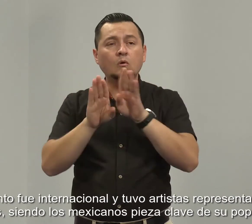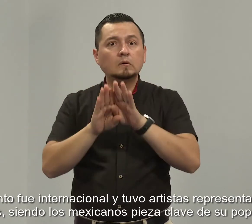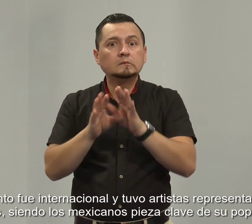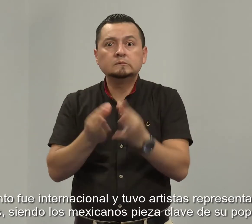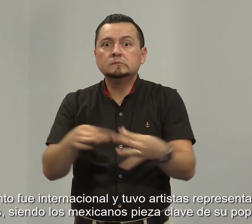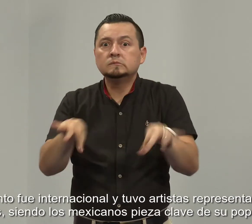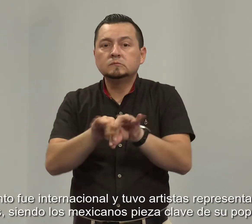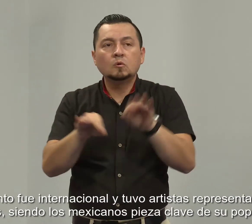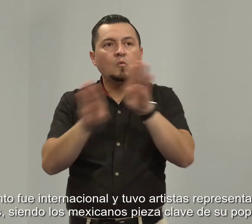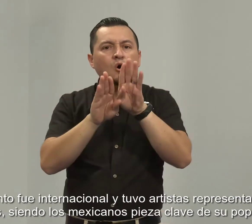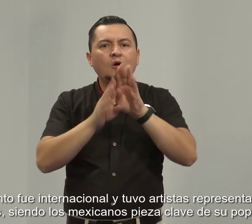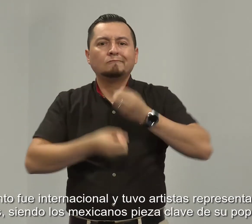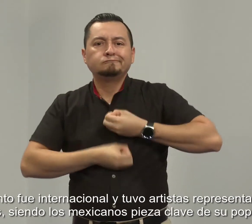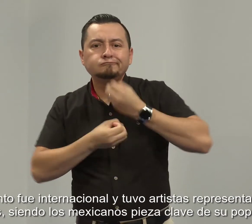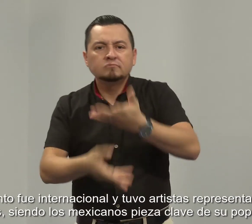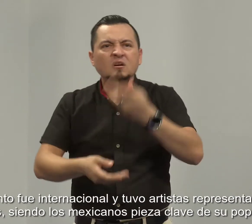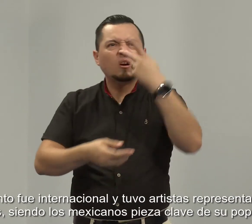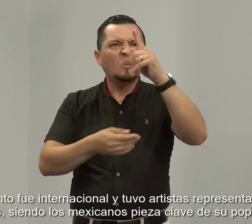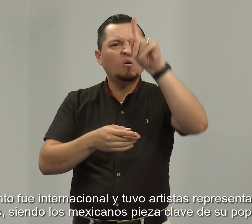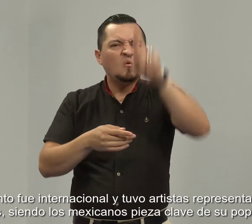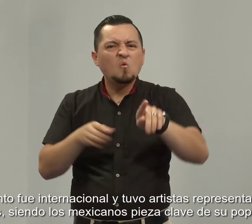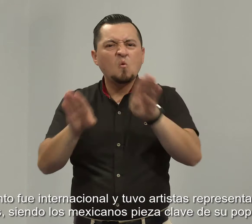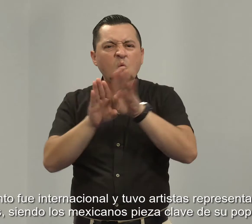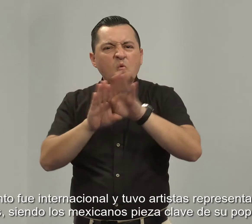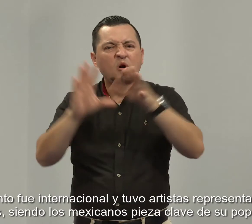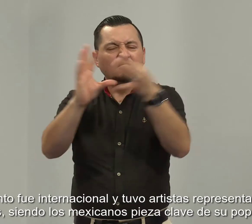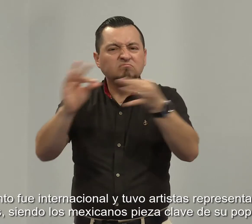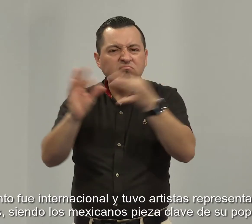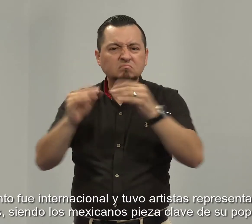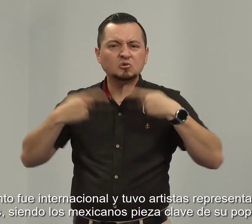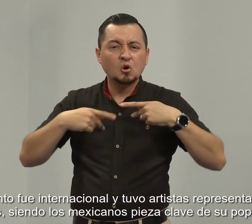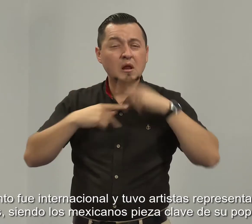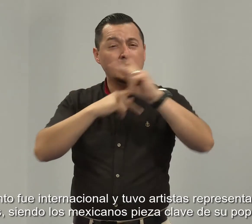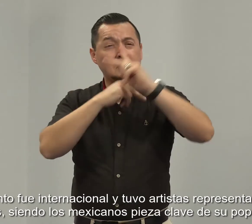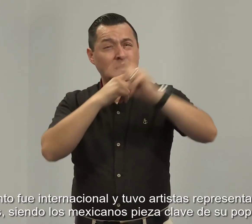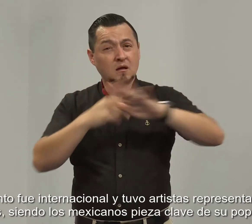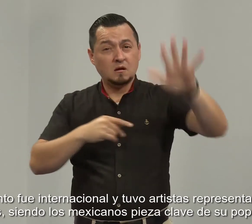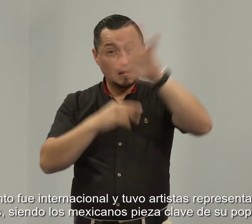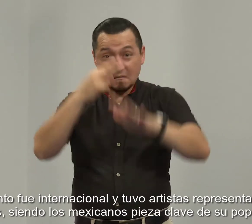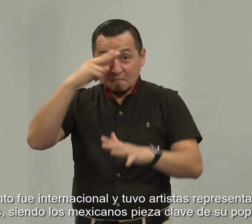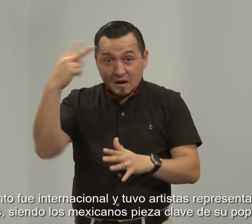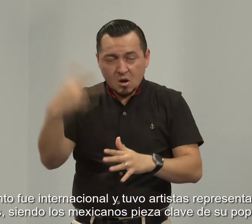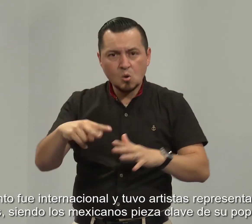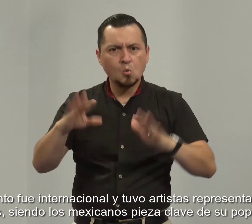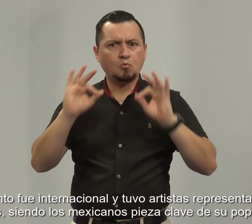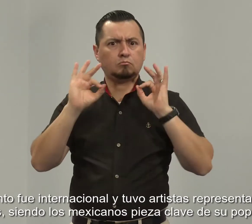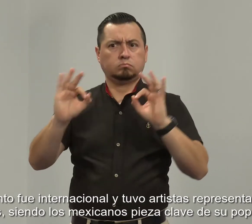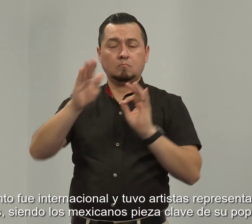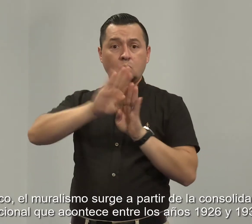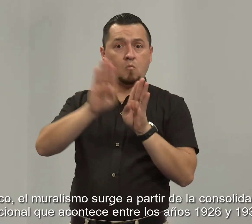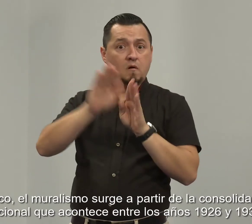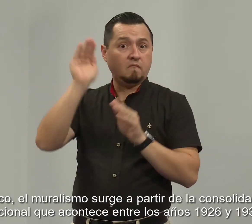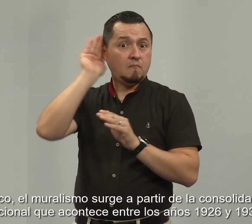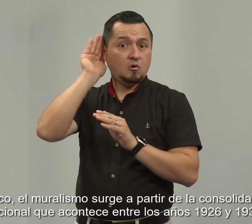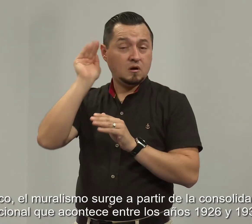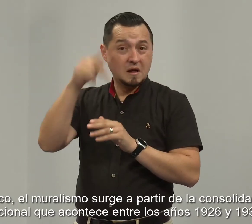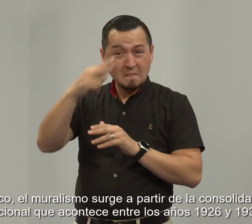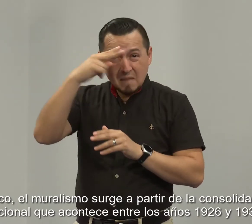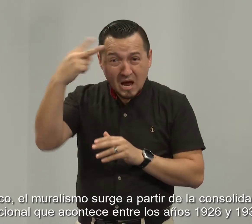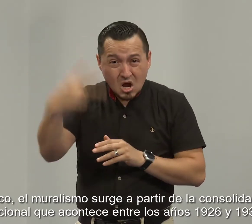y tuvo artistas representativos en varios países, siendo los mexicanos pieza clave de su popularidad. En México, el muralismo